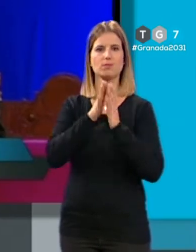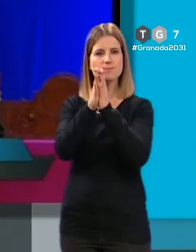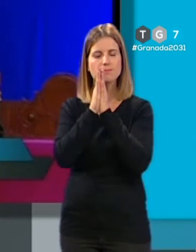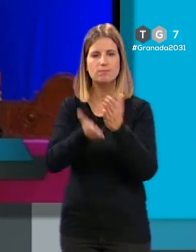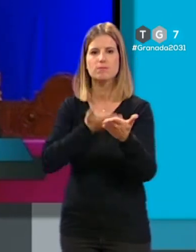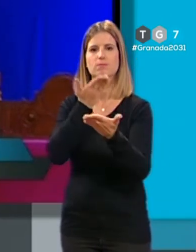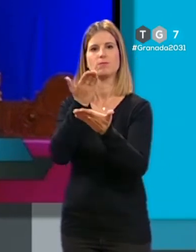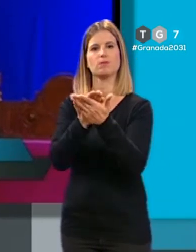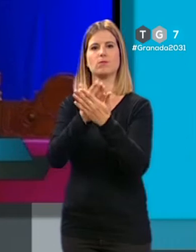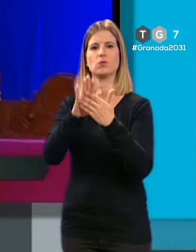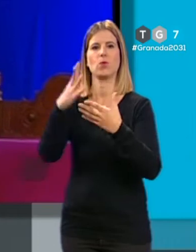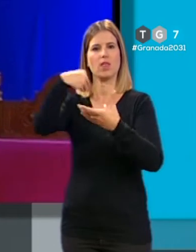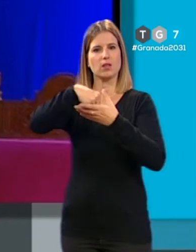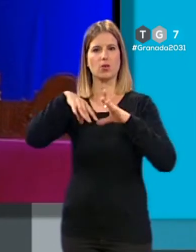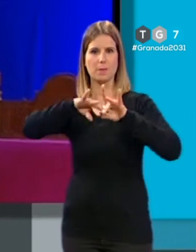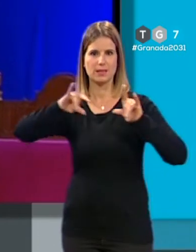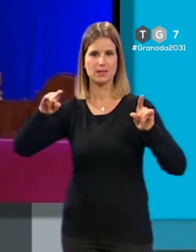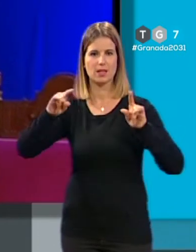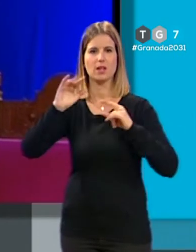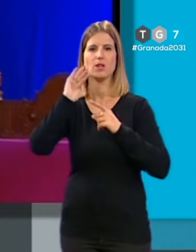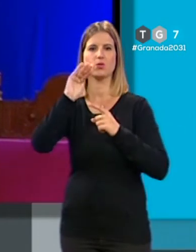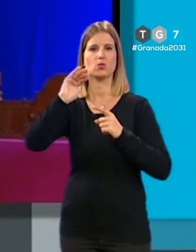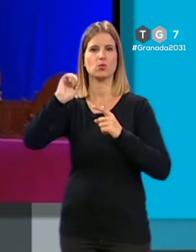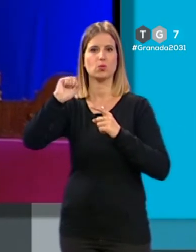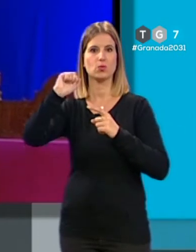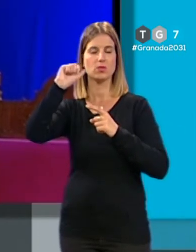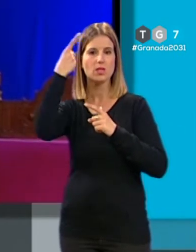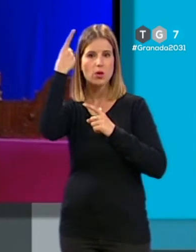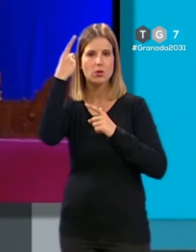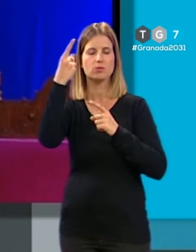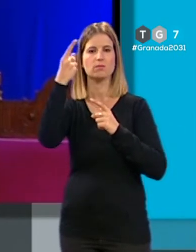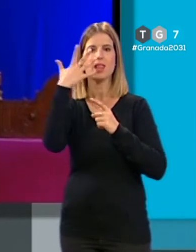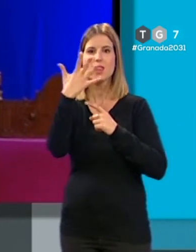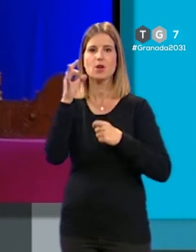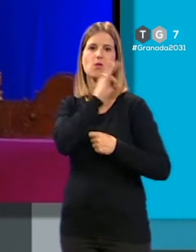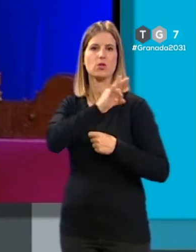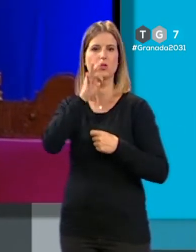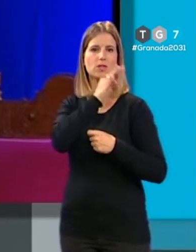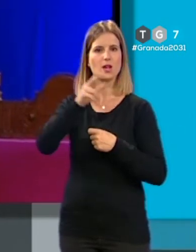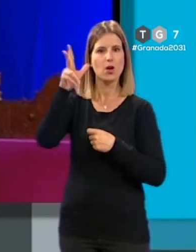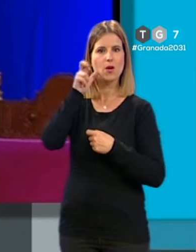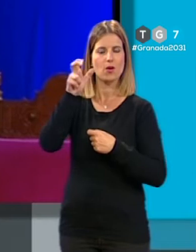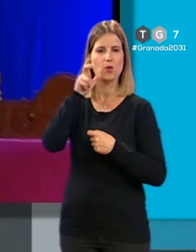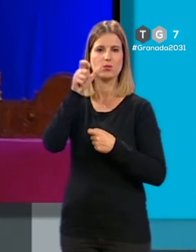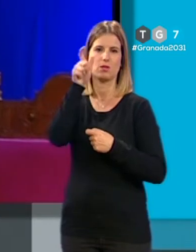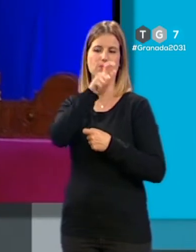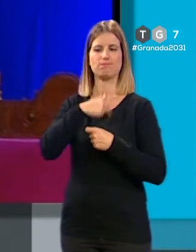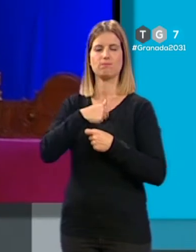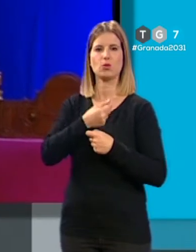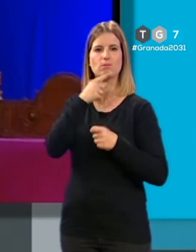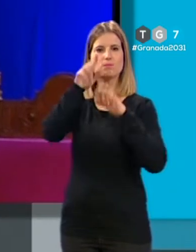intercesión en mi tierra y tu Señor. Cinco siglos escuchando al que te aclama,